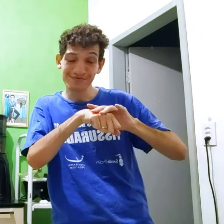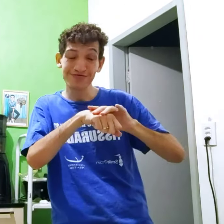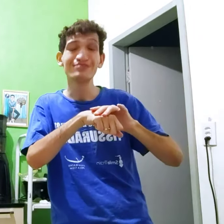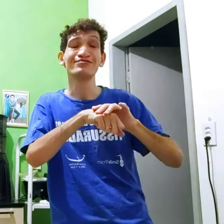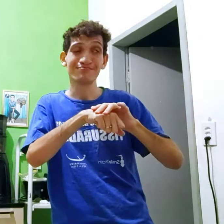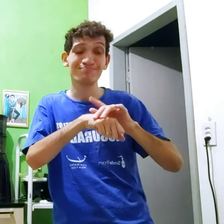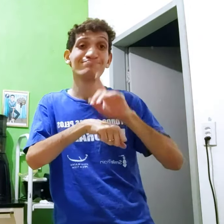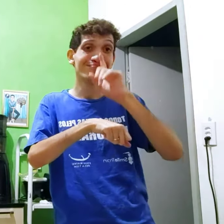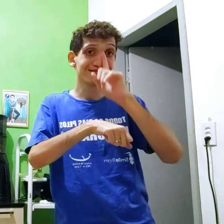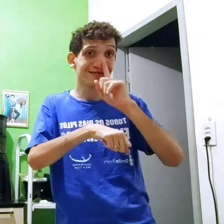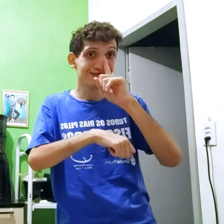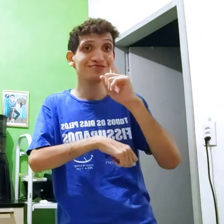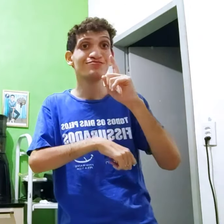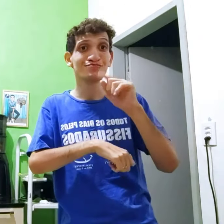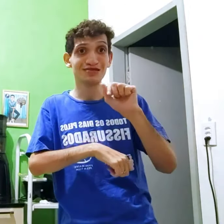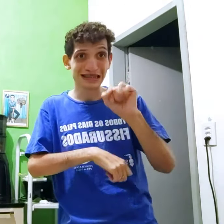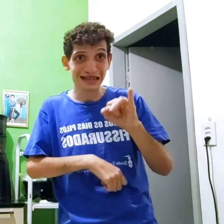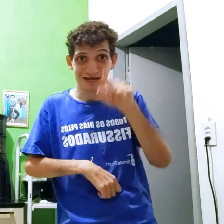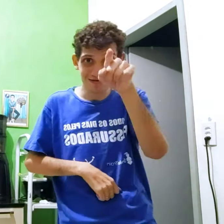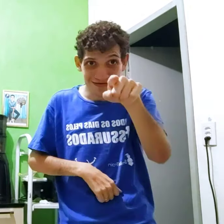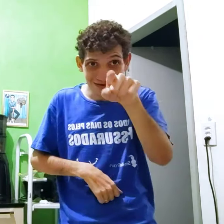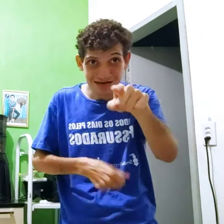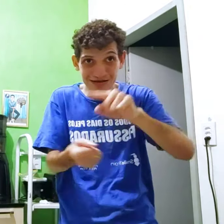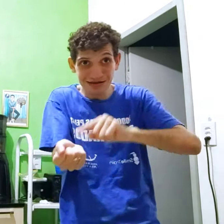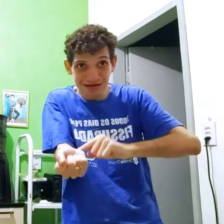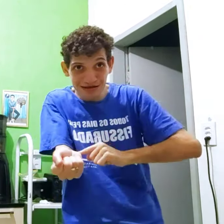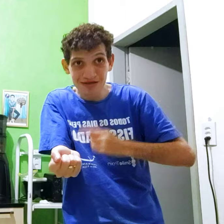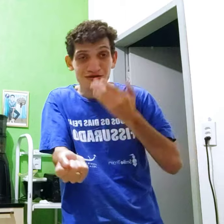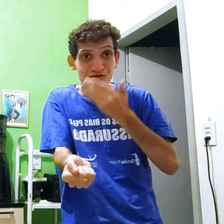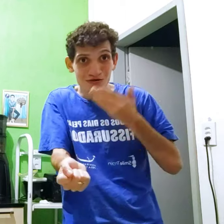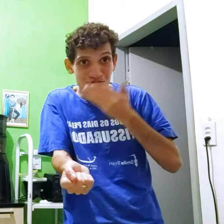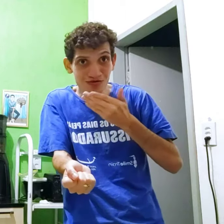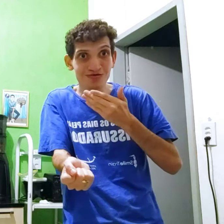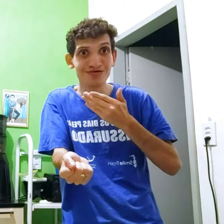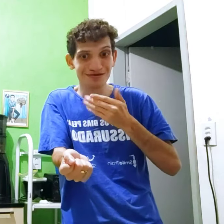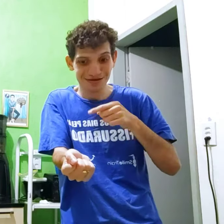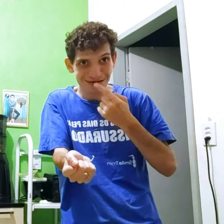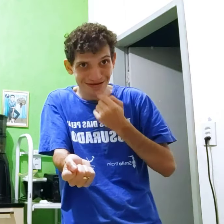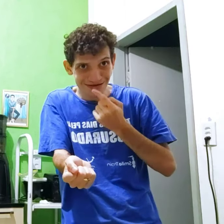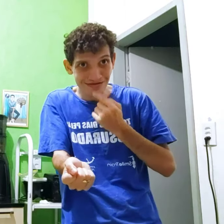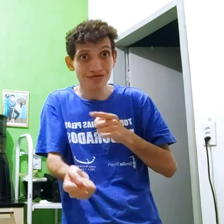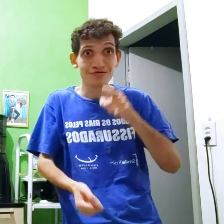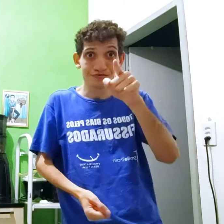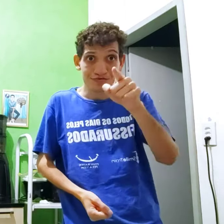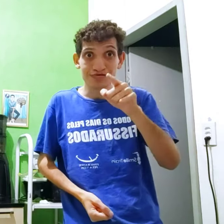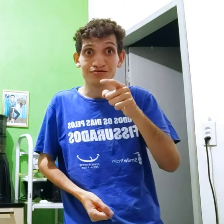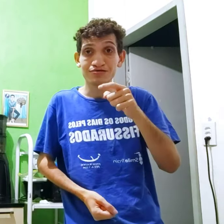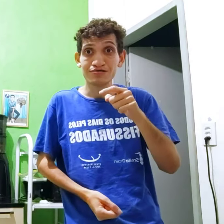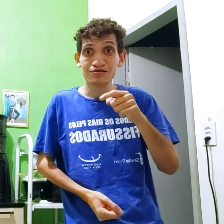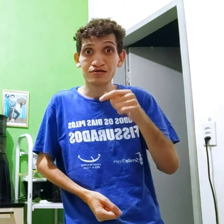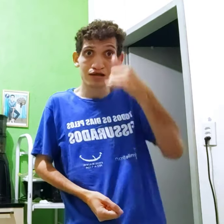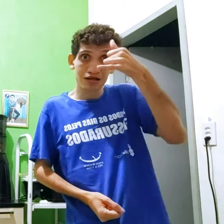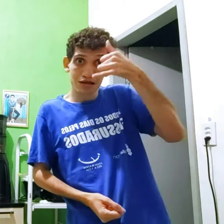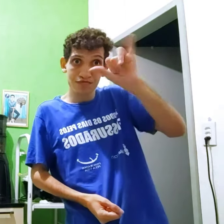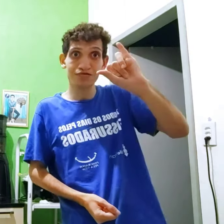É da doença Perigoso Se você Amente Você